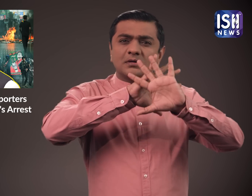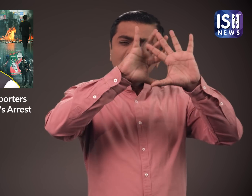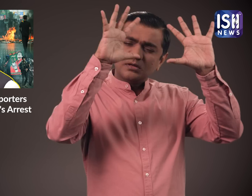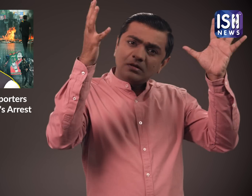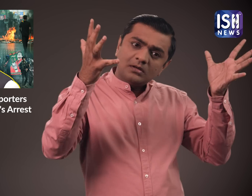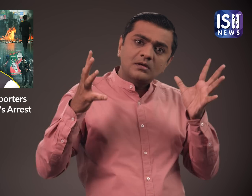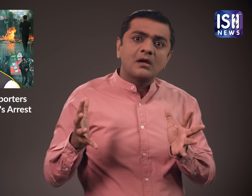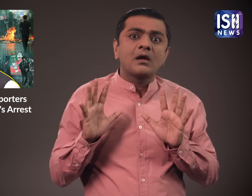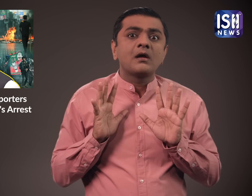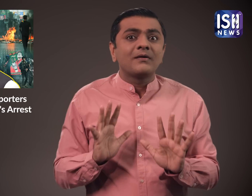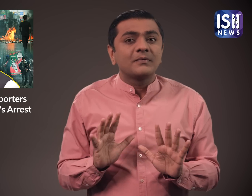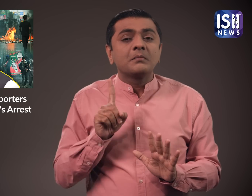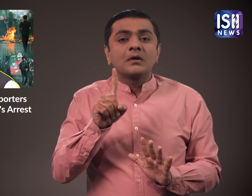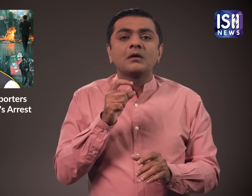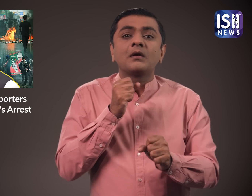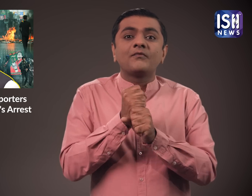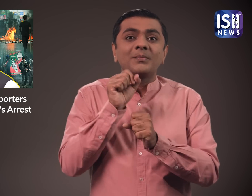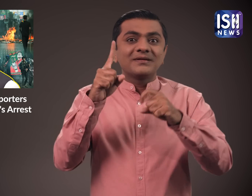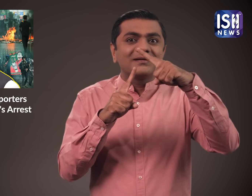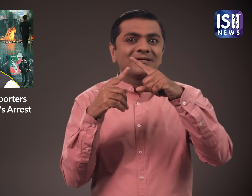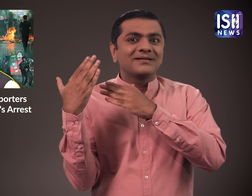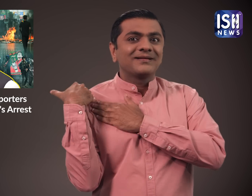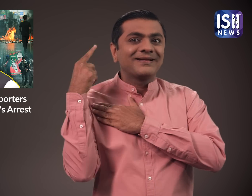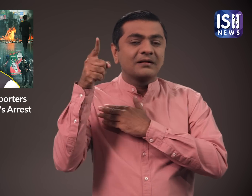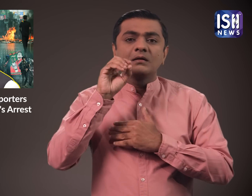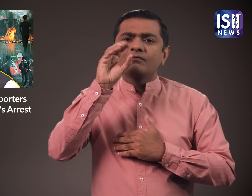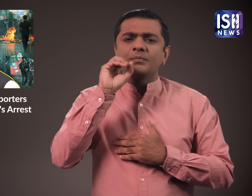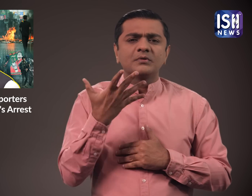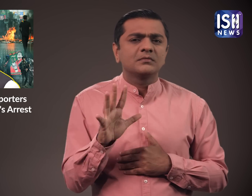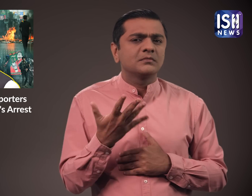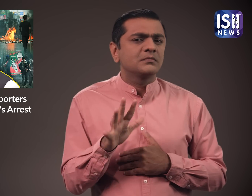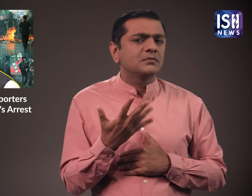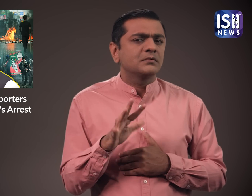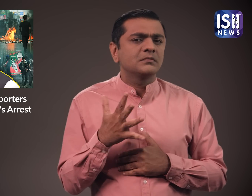विवाद खड़ा हो गया पाकिस्तान के चुनावायोग ने खान के खिलाफ मामला दर्ज किया